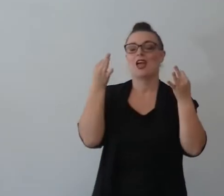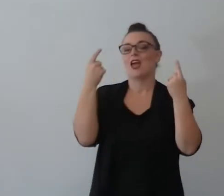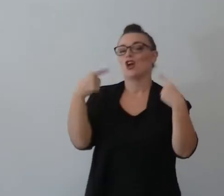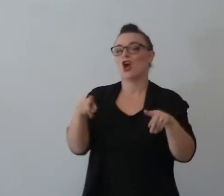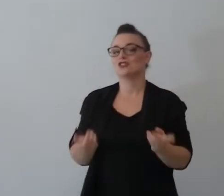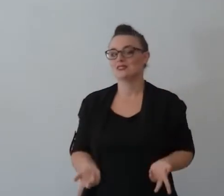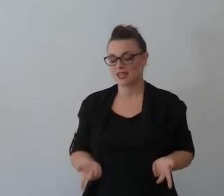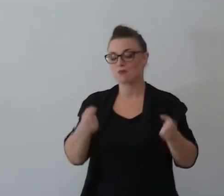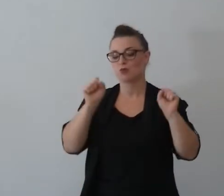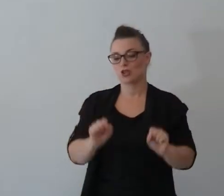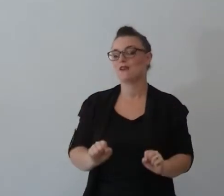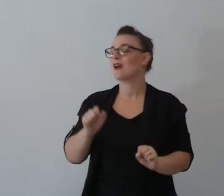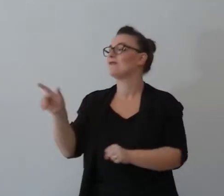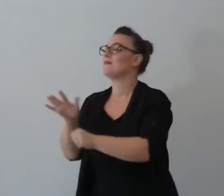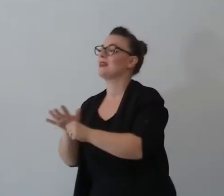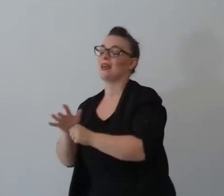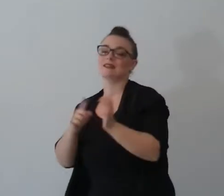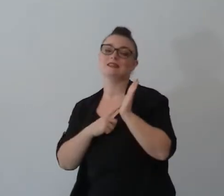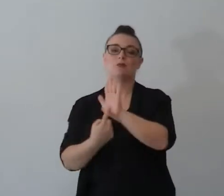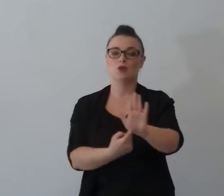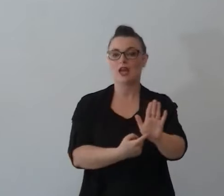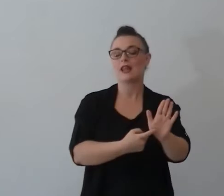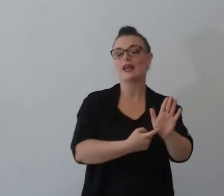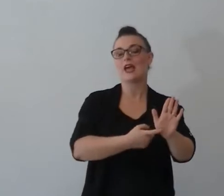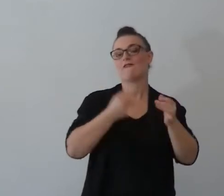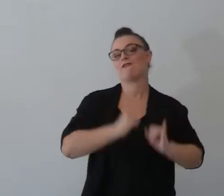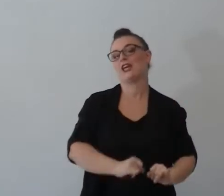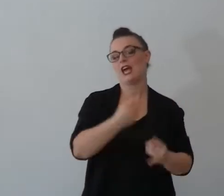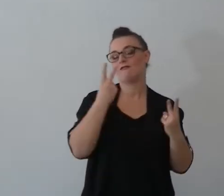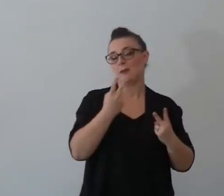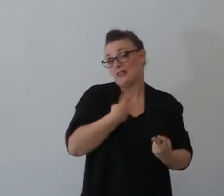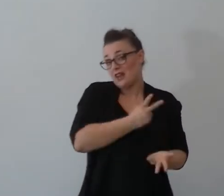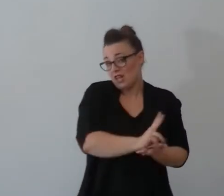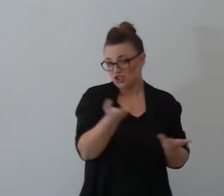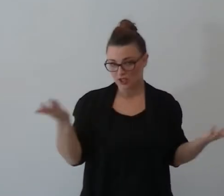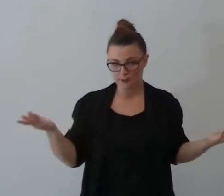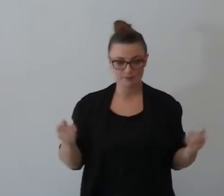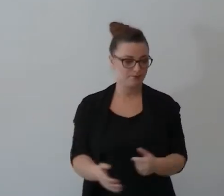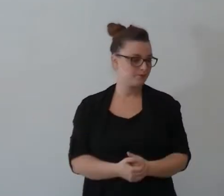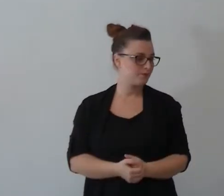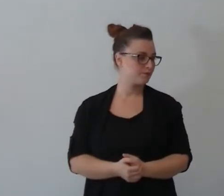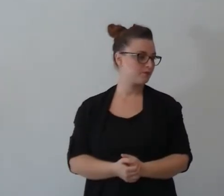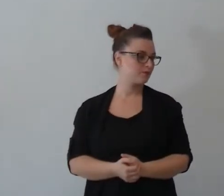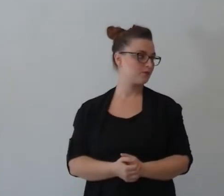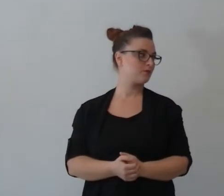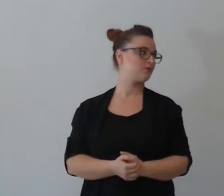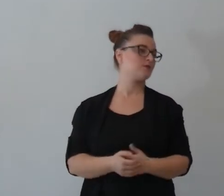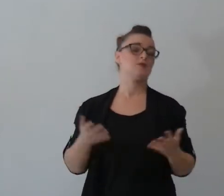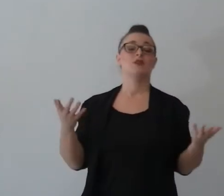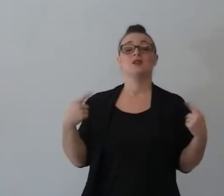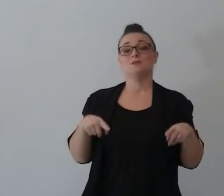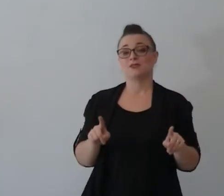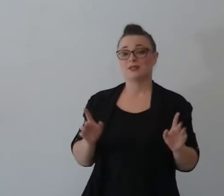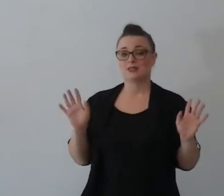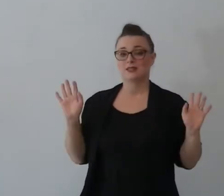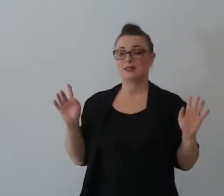il marito sta dicendo una bugia e il marito veniva questo era il piano era una cosa che Dio